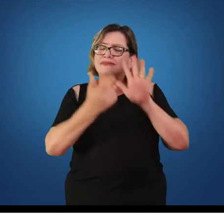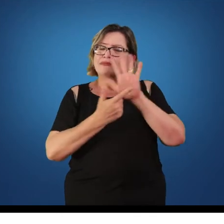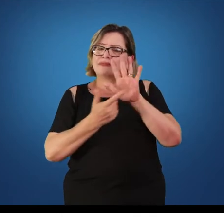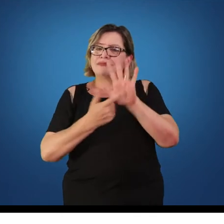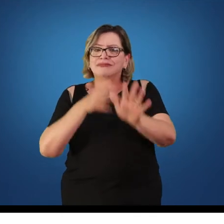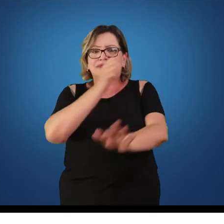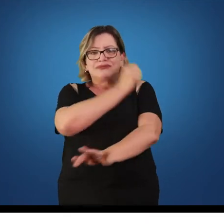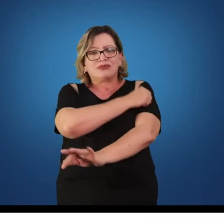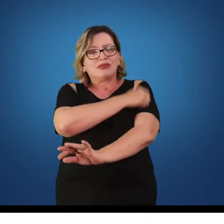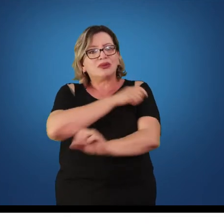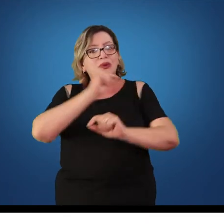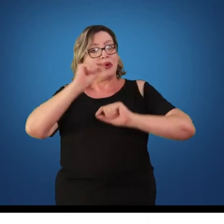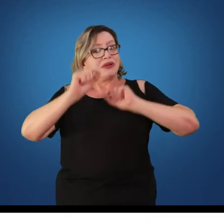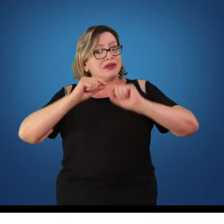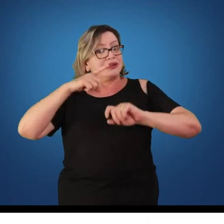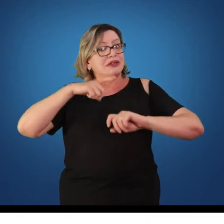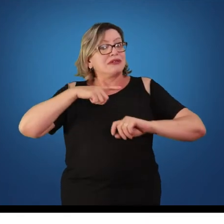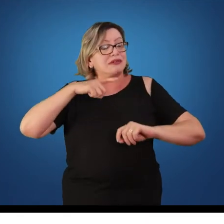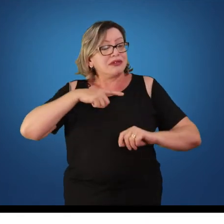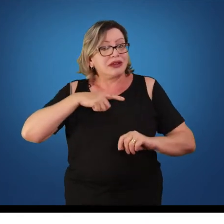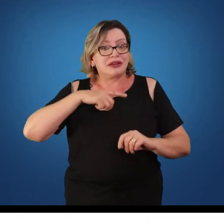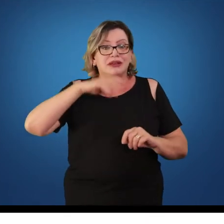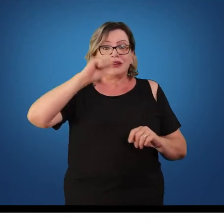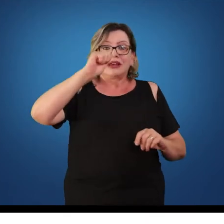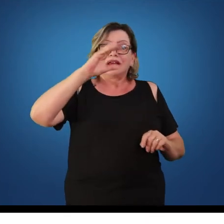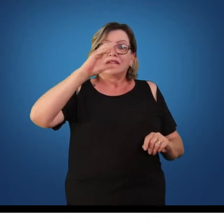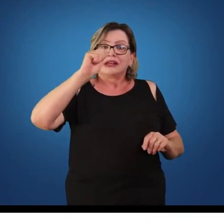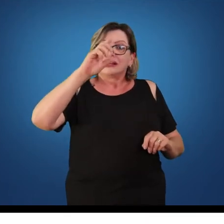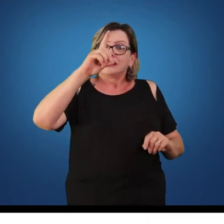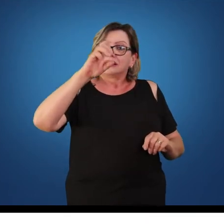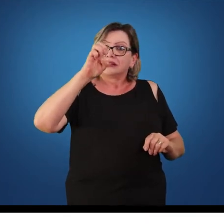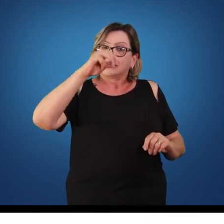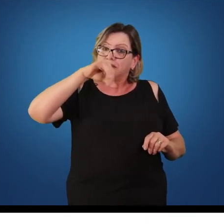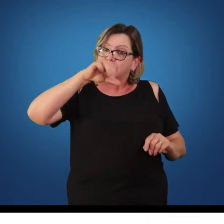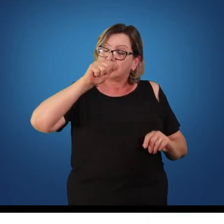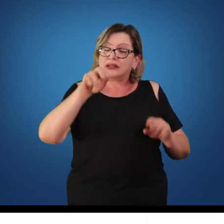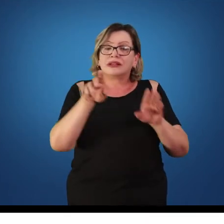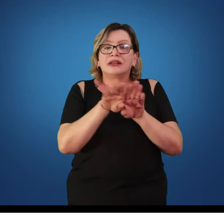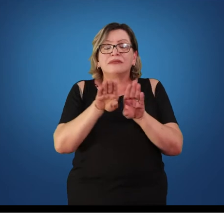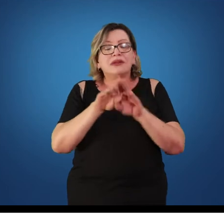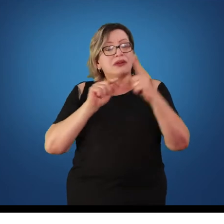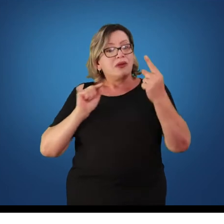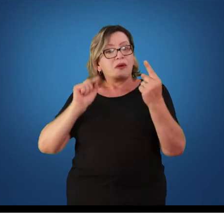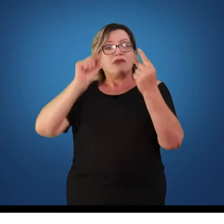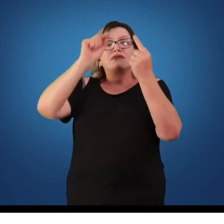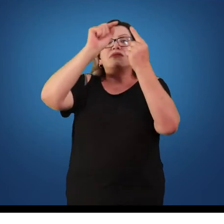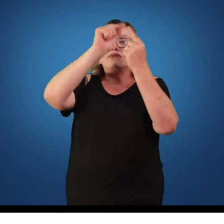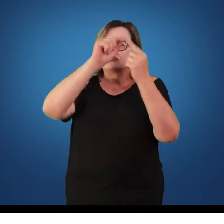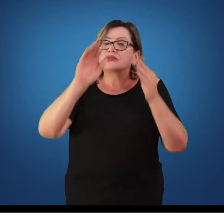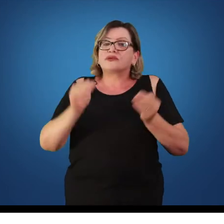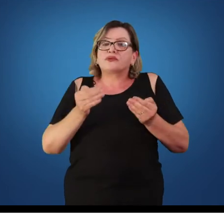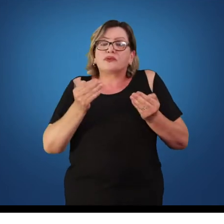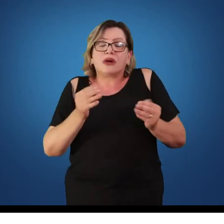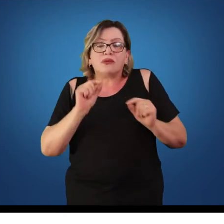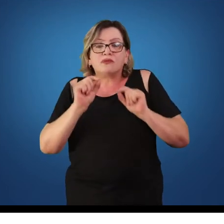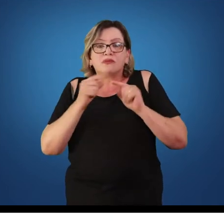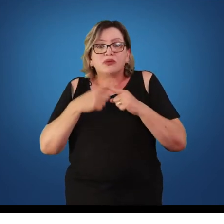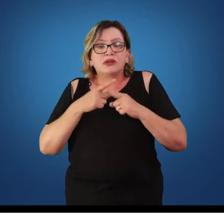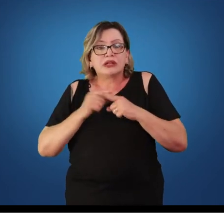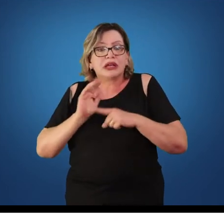que existe aí nas academias, qual é o objetivo de cada uma dessas ginásticas, quais são os benefícios, quais são os riscos.